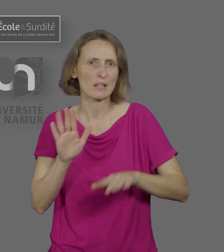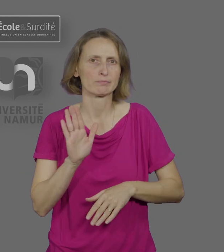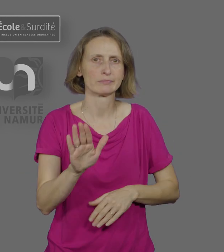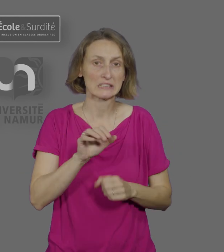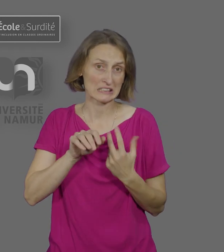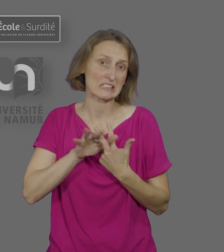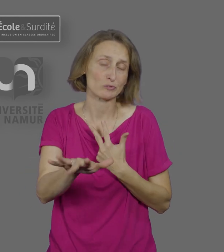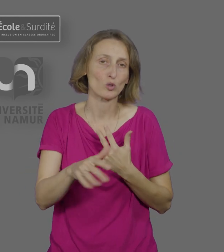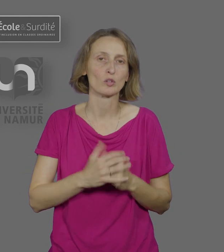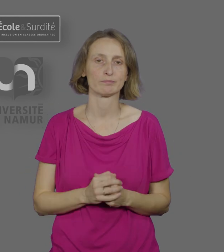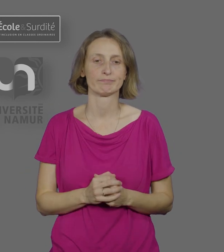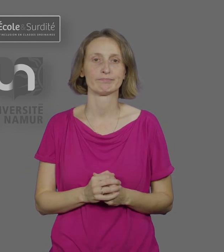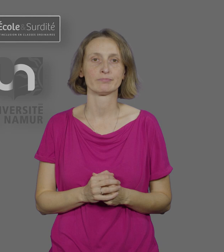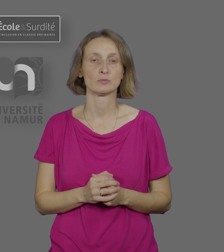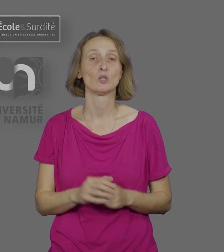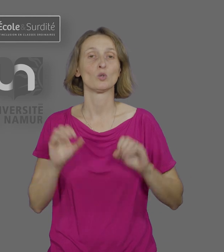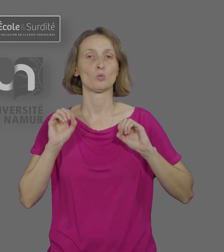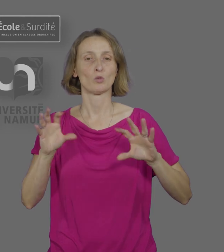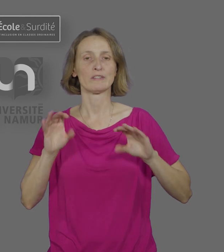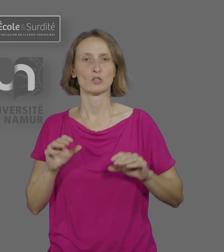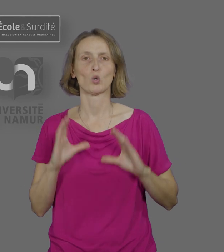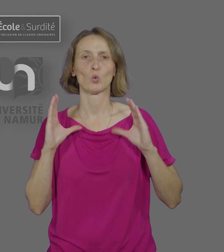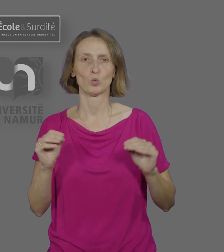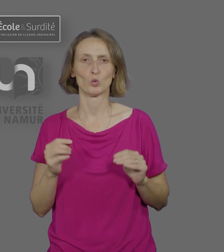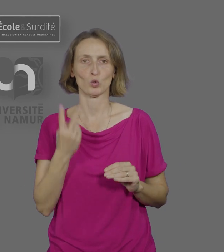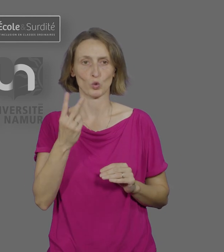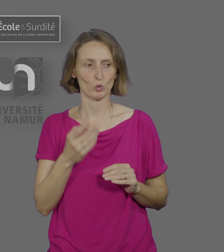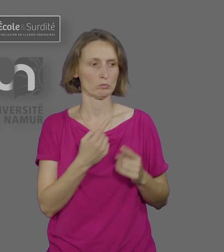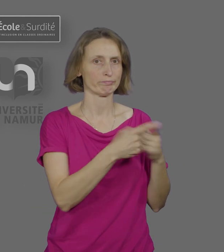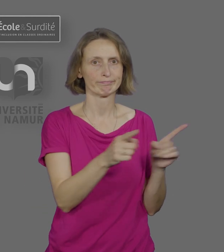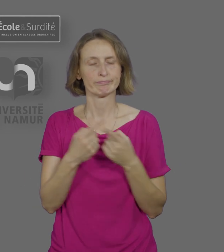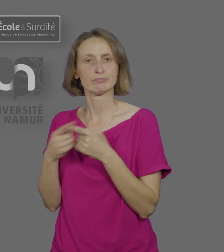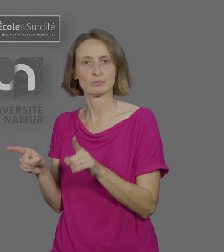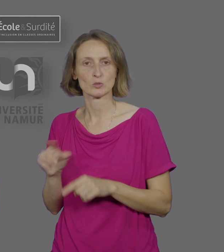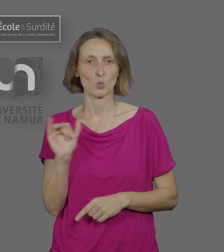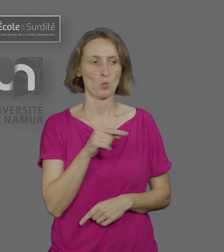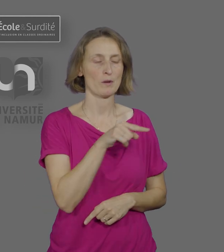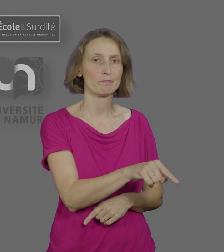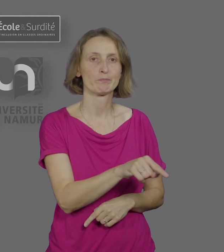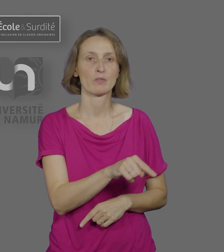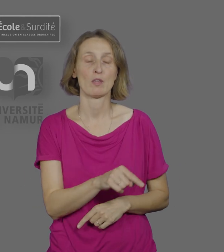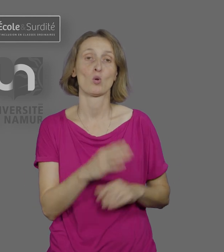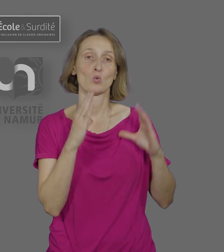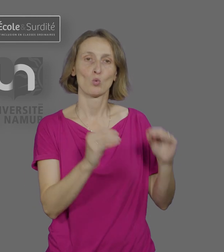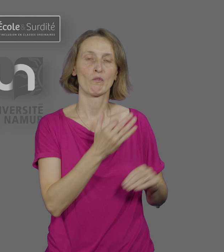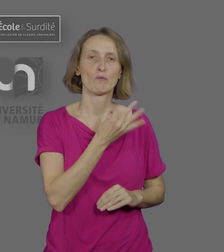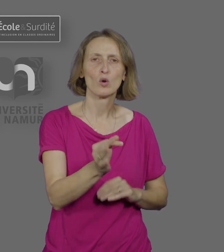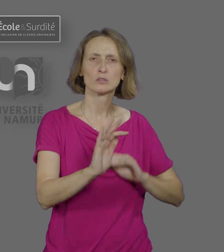pratiques pédagogiques des enseignants. Tout autant dans les disciplines linguistiques, donc les cours de français, de langue des